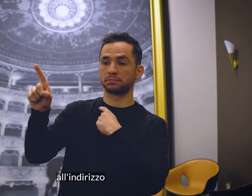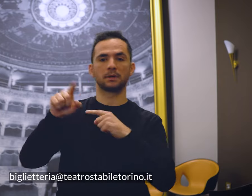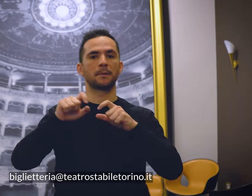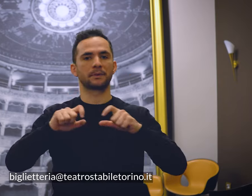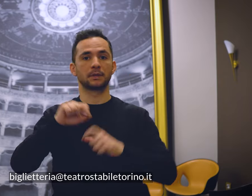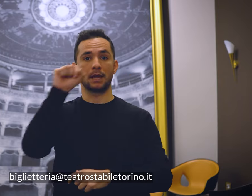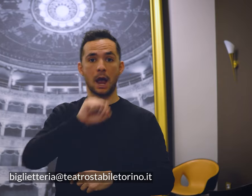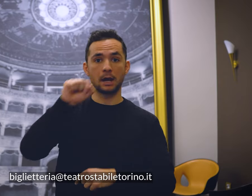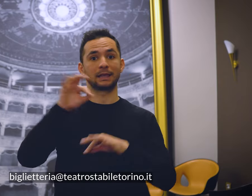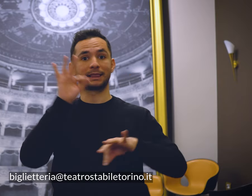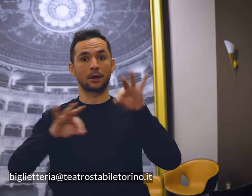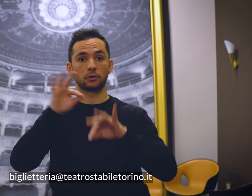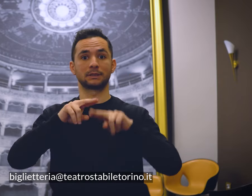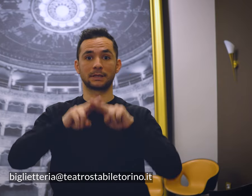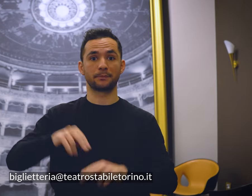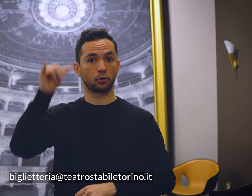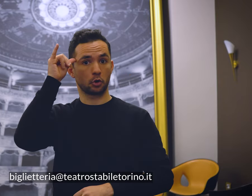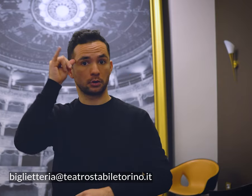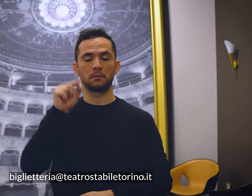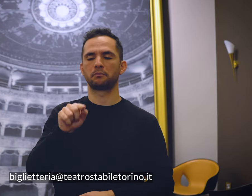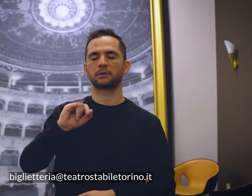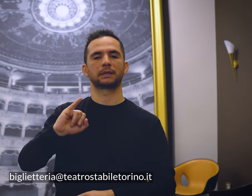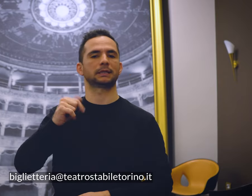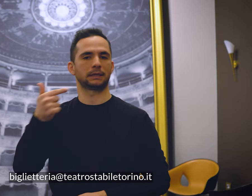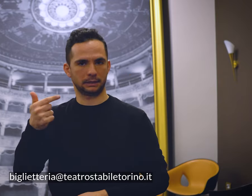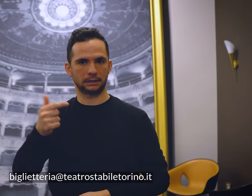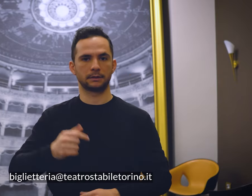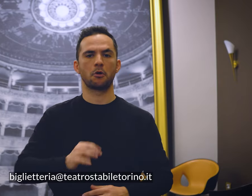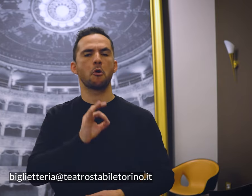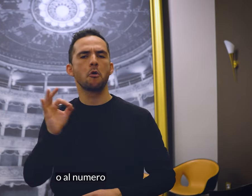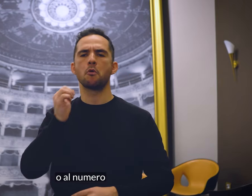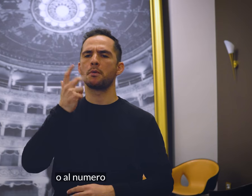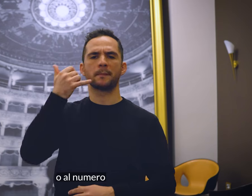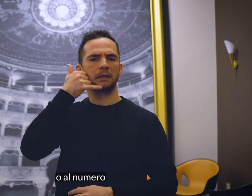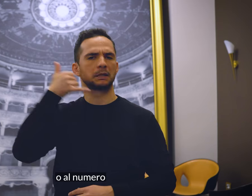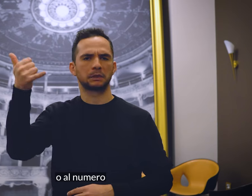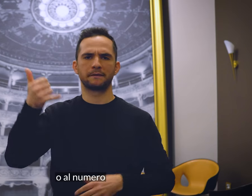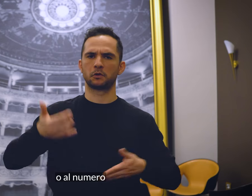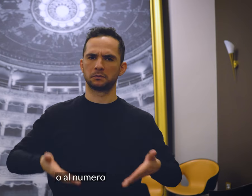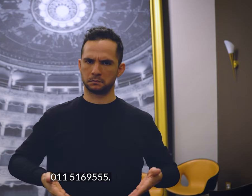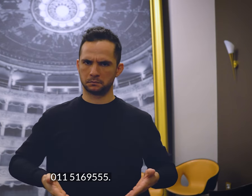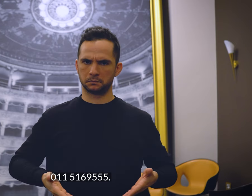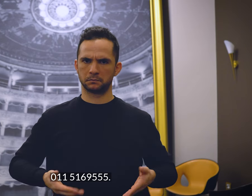biglietteria-chiocciola-teatro-stabile-torino.it o al numero 011